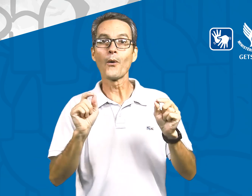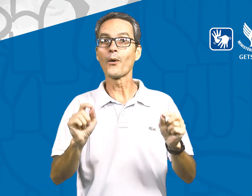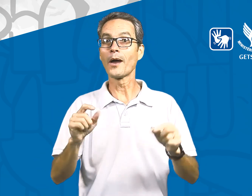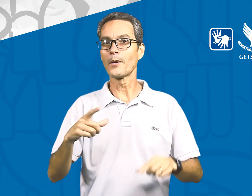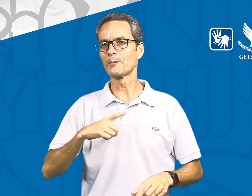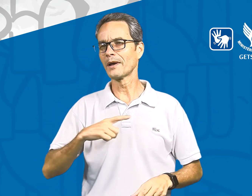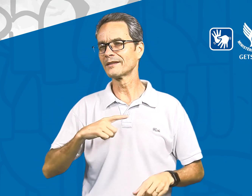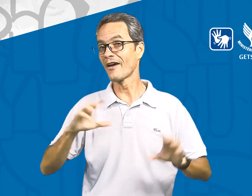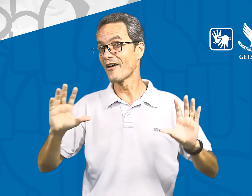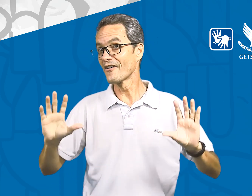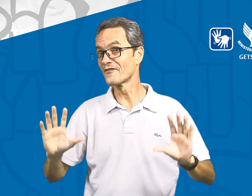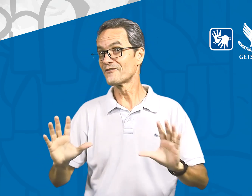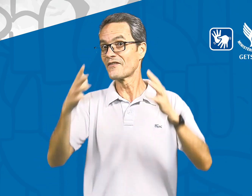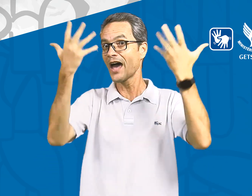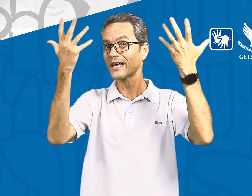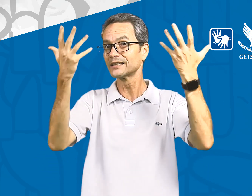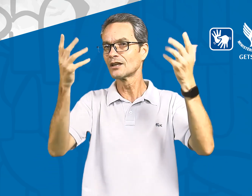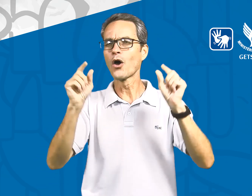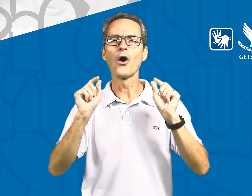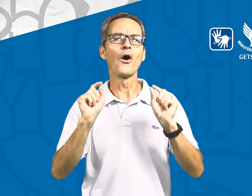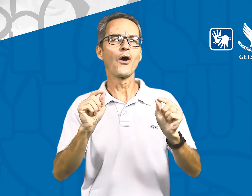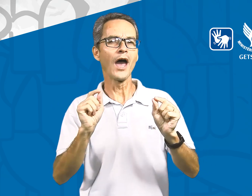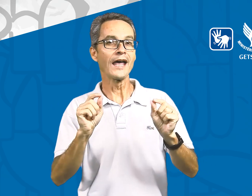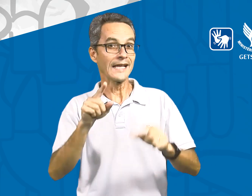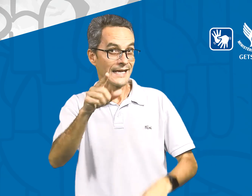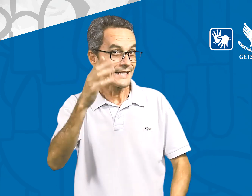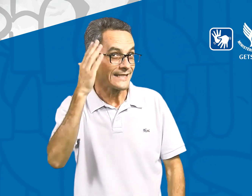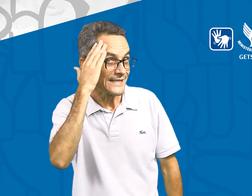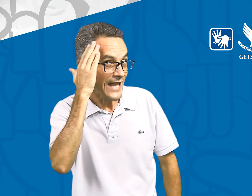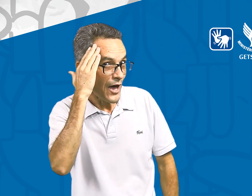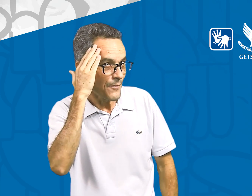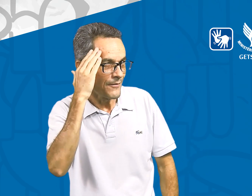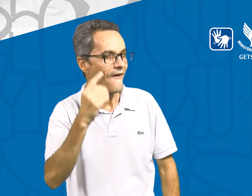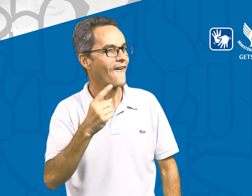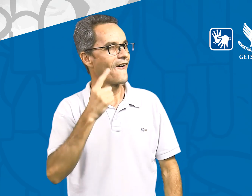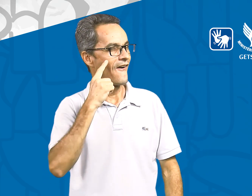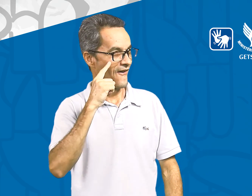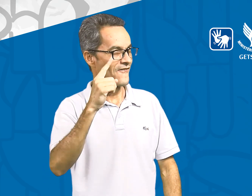é que teremos festa. O tema você sabe? Vejamos!